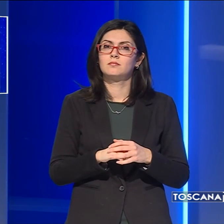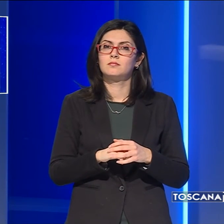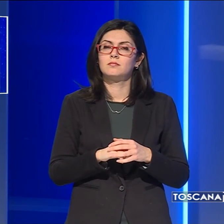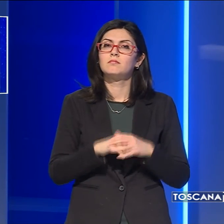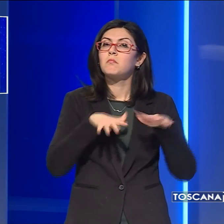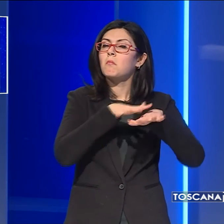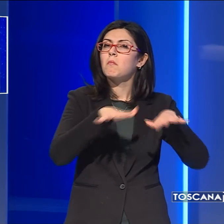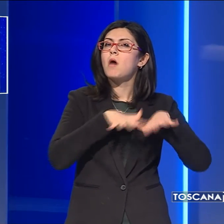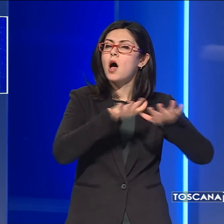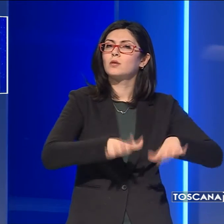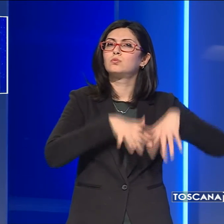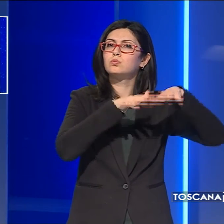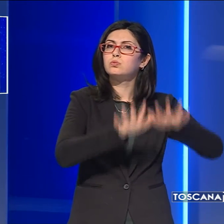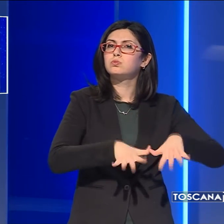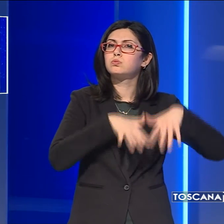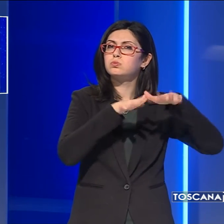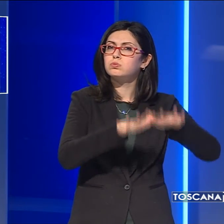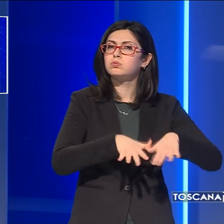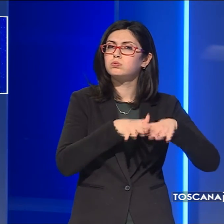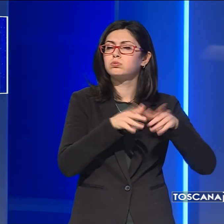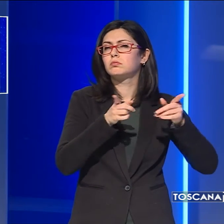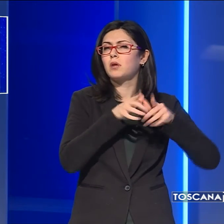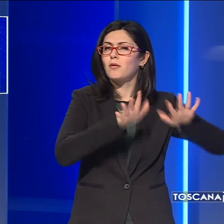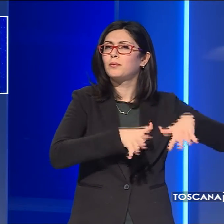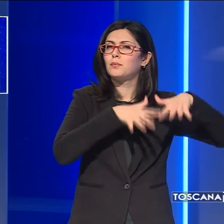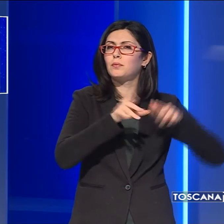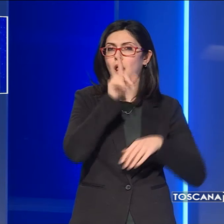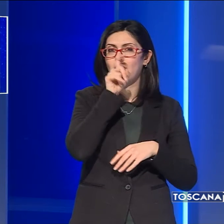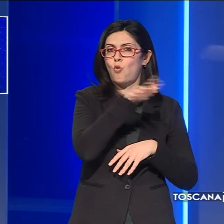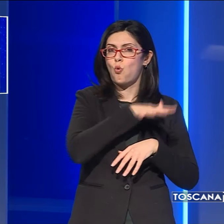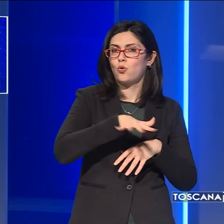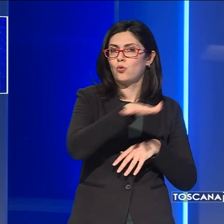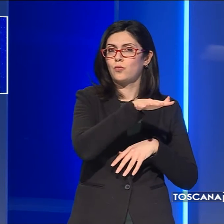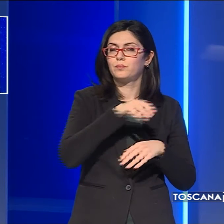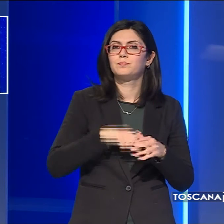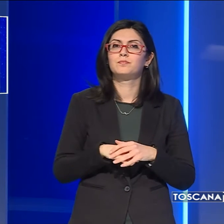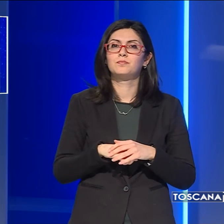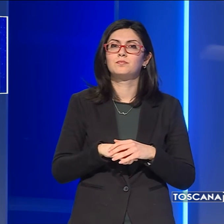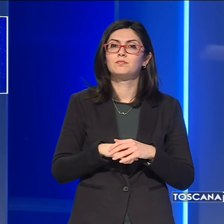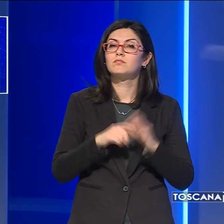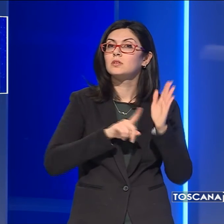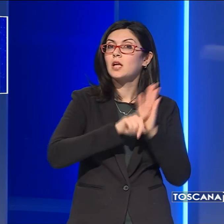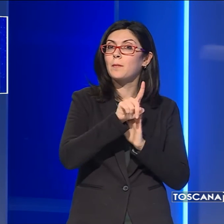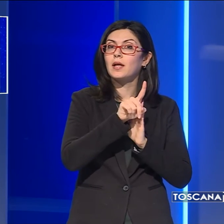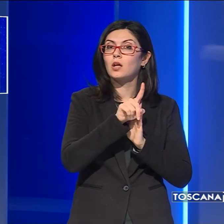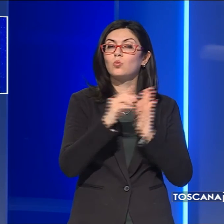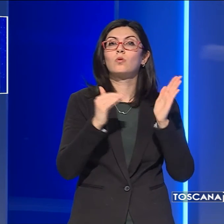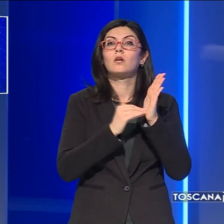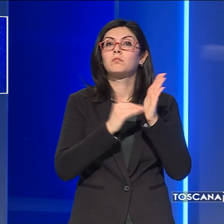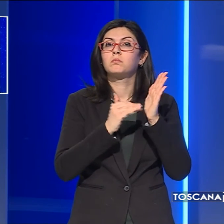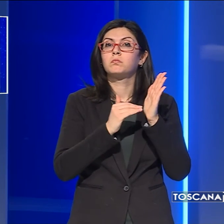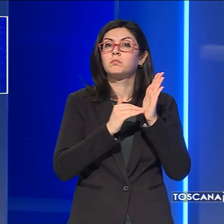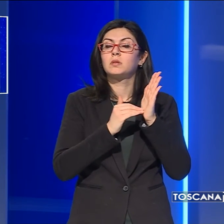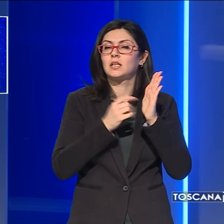Mari molto mossi o temporaneamente agitati nel Livornese. Temperature minime